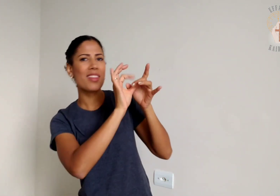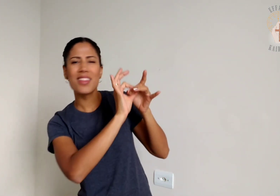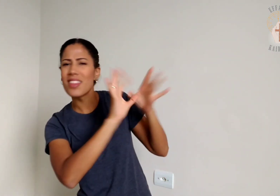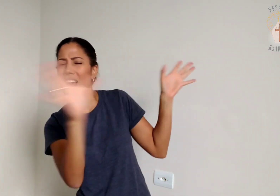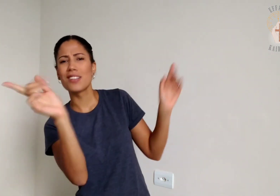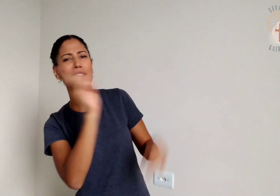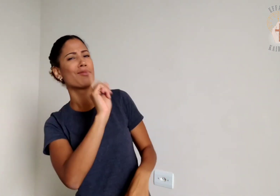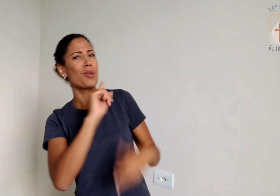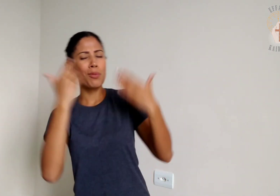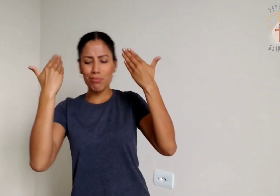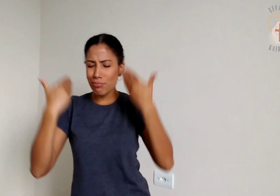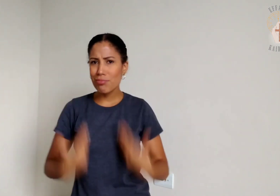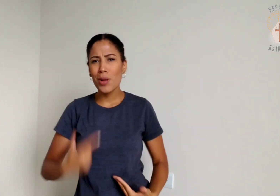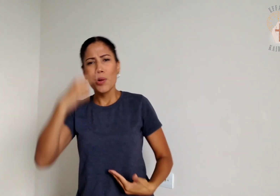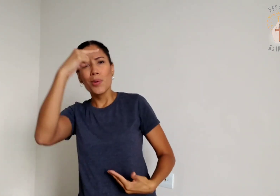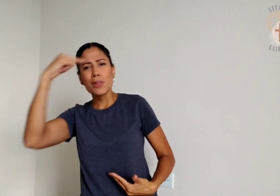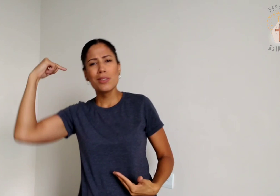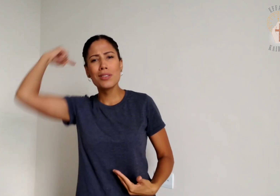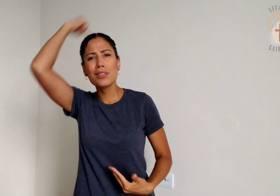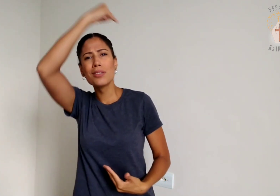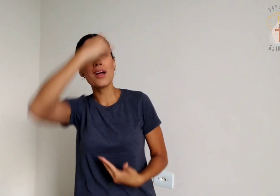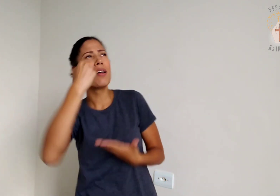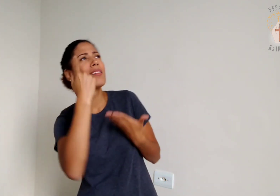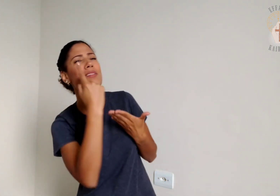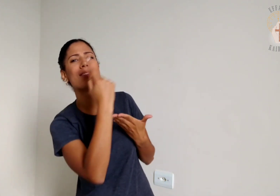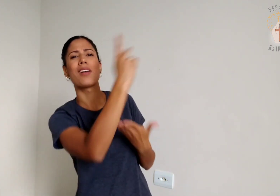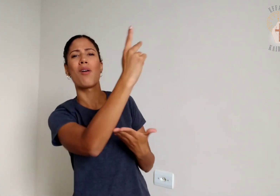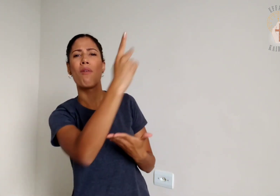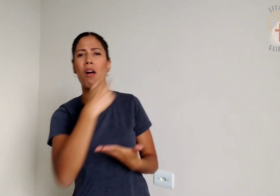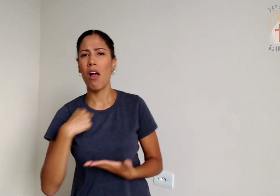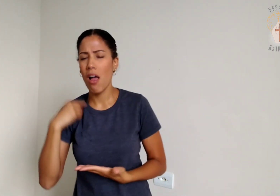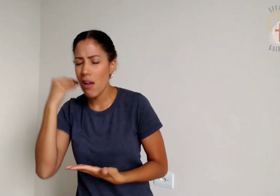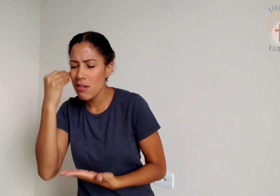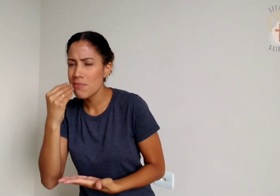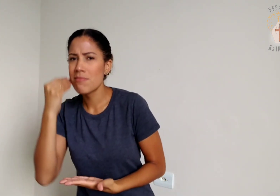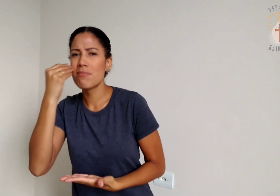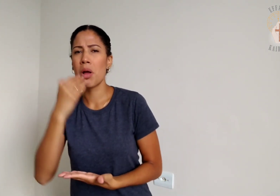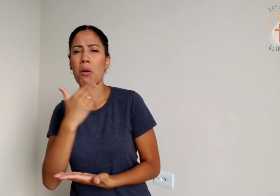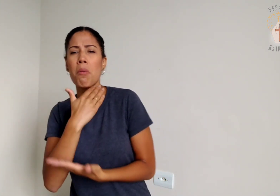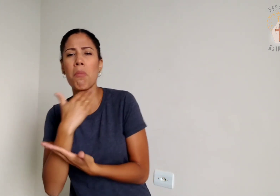permitirás que teu santo experimente corrupção.